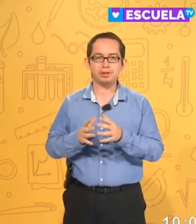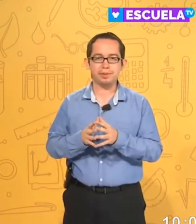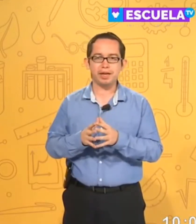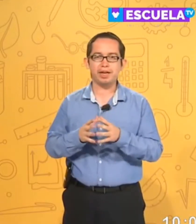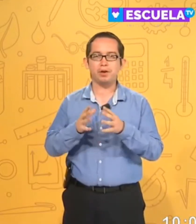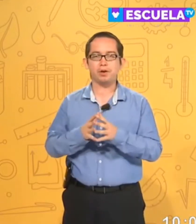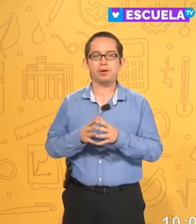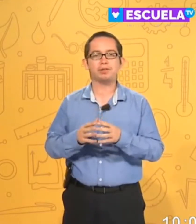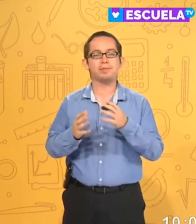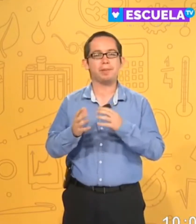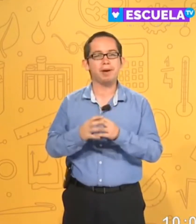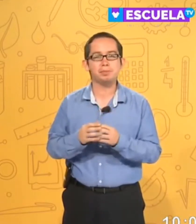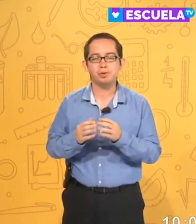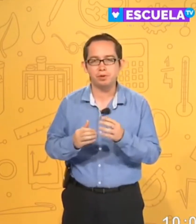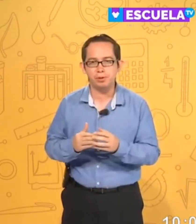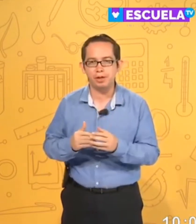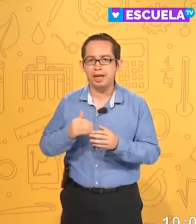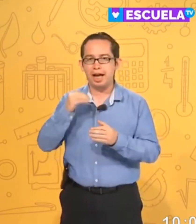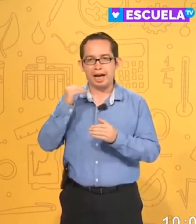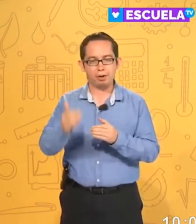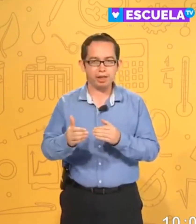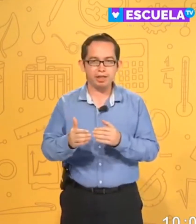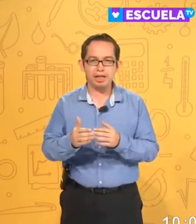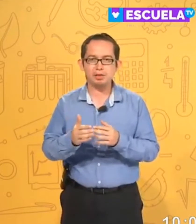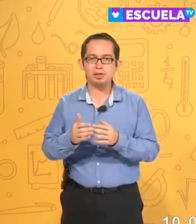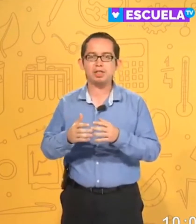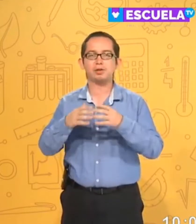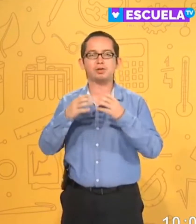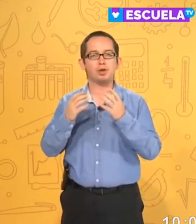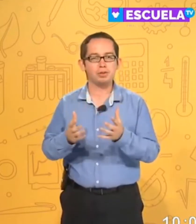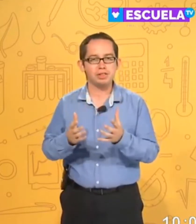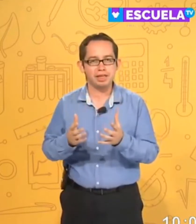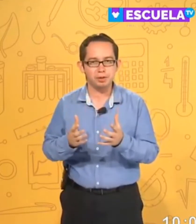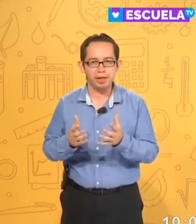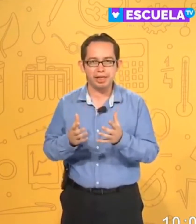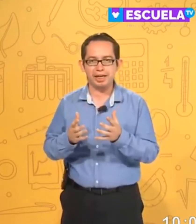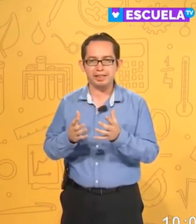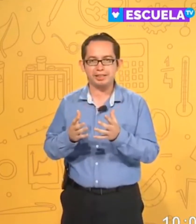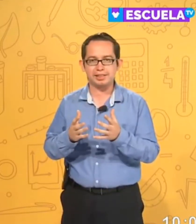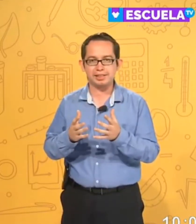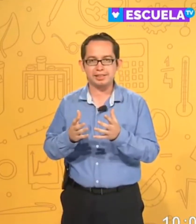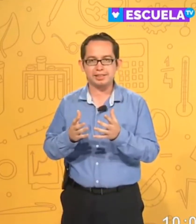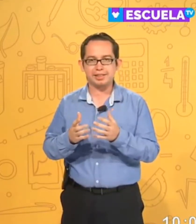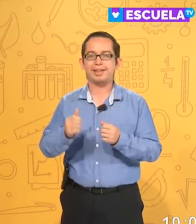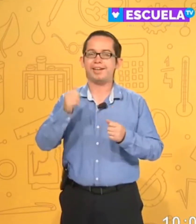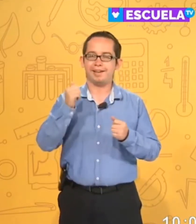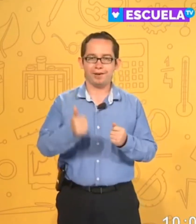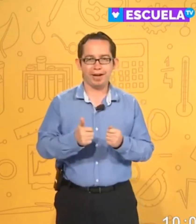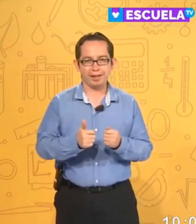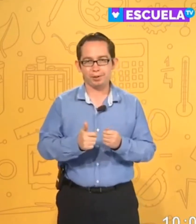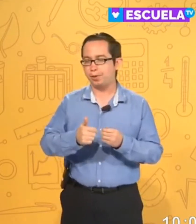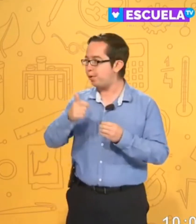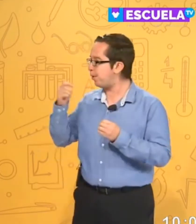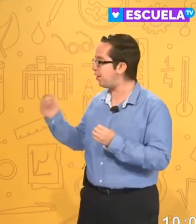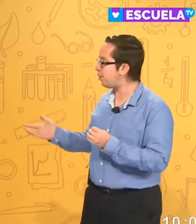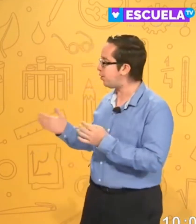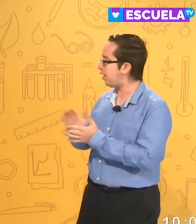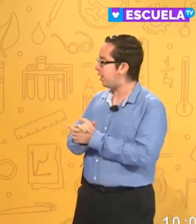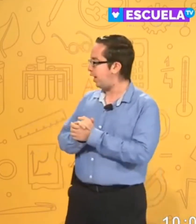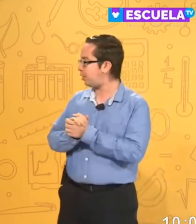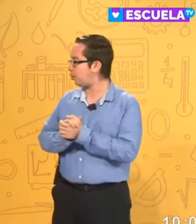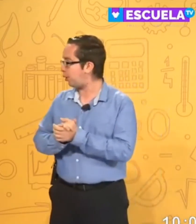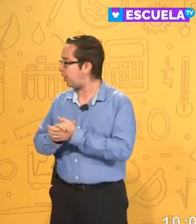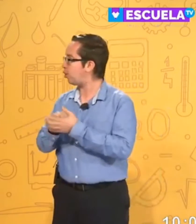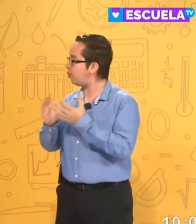pero muchos también lo conocen. Papás, por favor, acuérdenle a sus hijos cómo se saluda en inglés. Correcto. Compañero